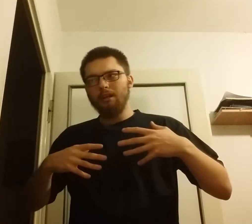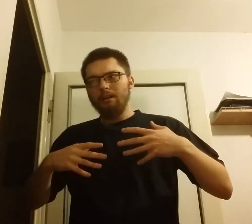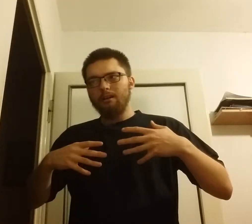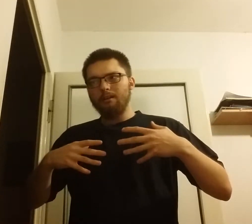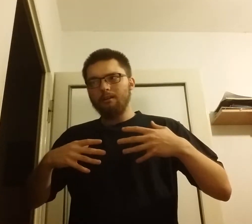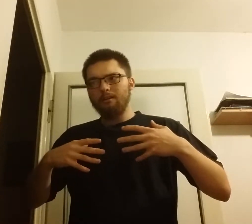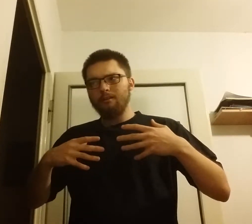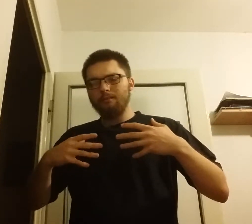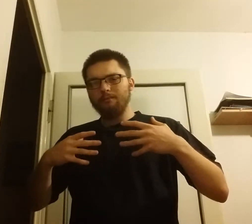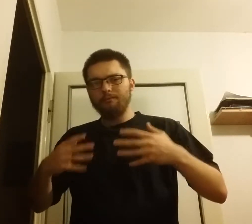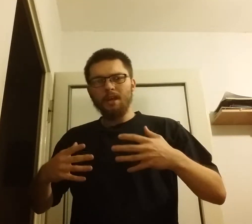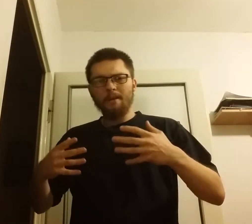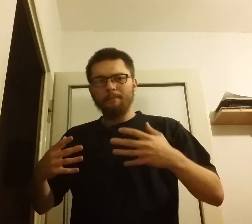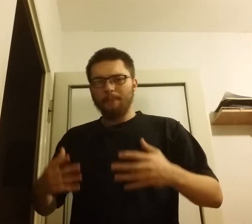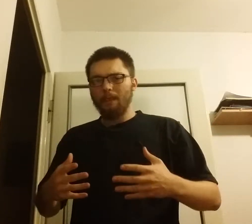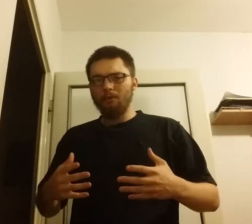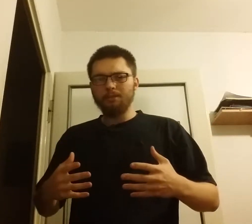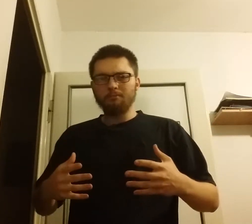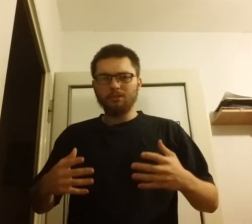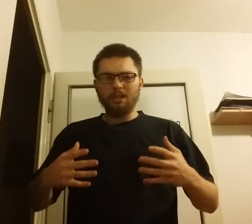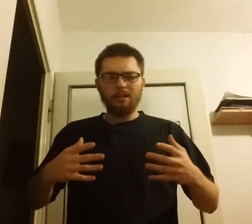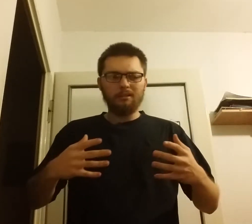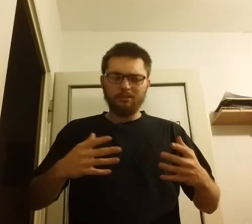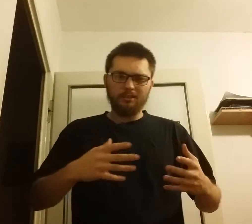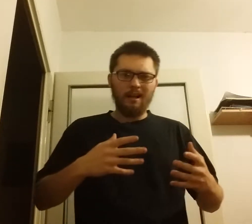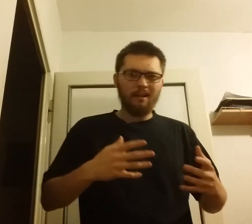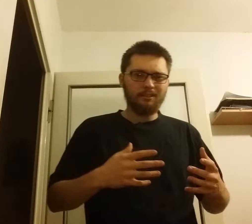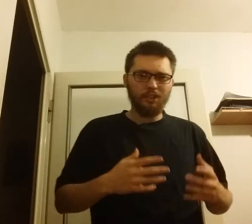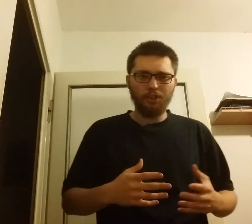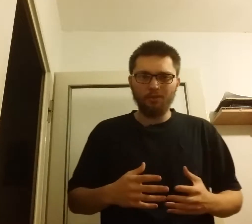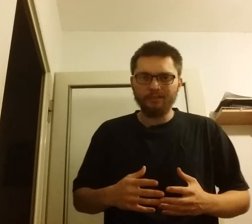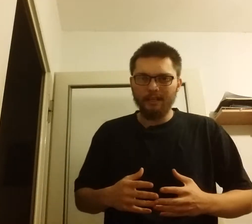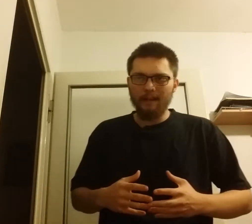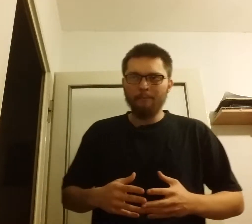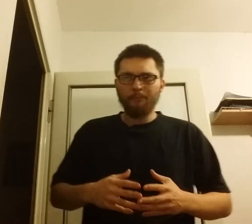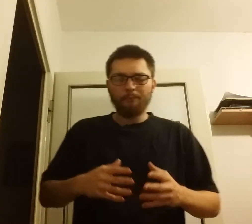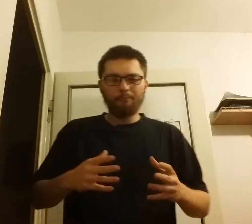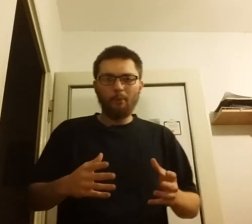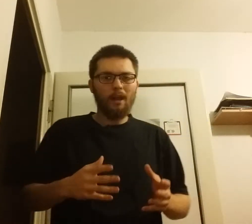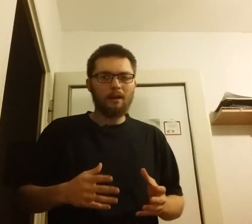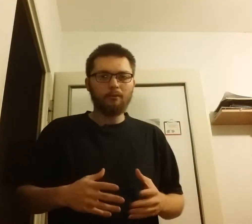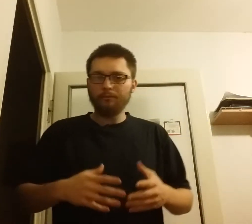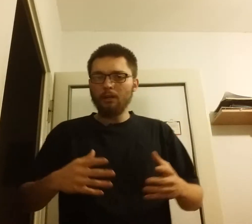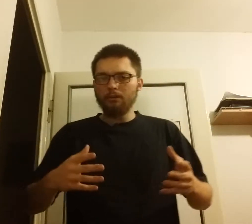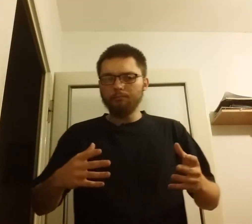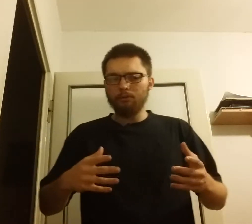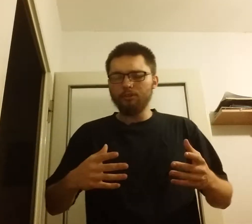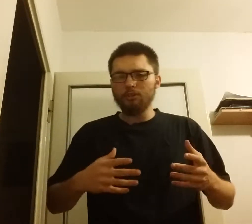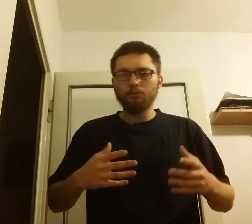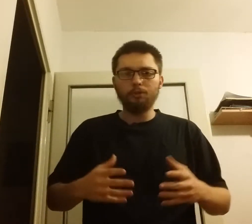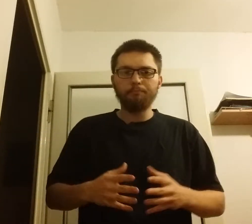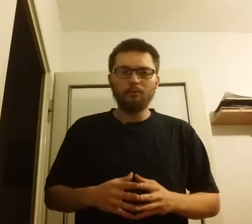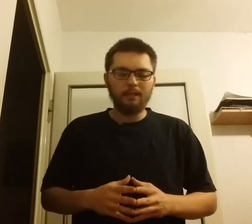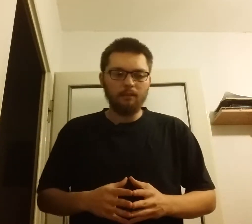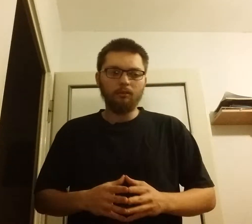wie o tym, że ta dziesiątka Polaków, bądź też ludzi polskiego